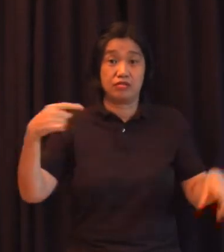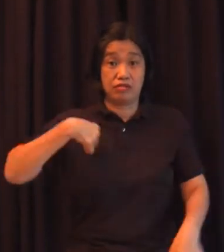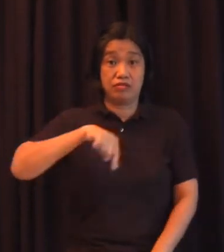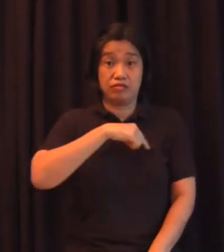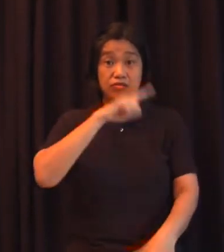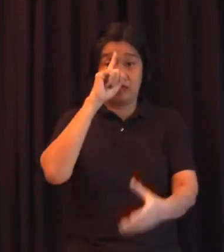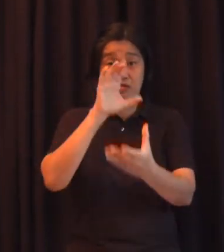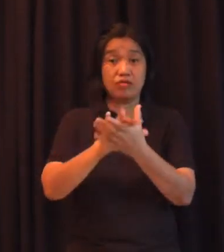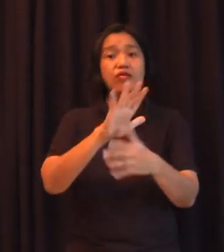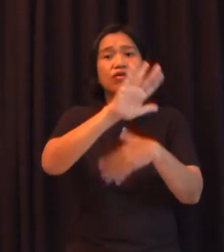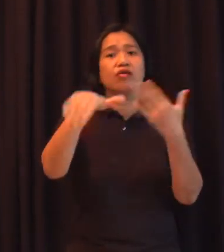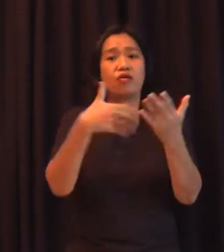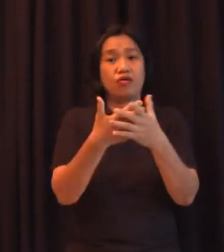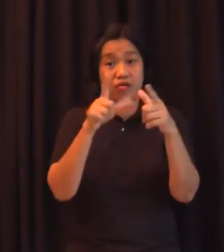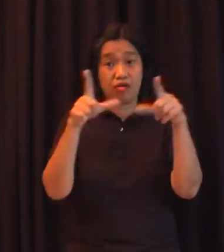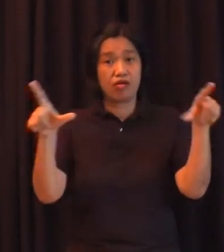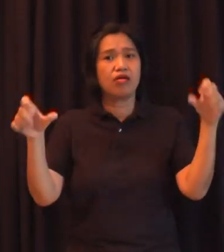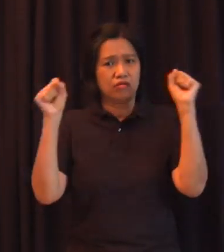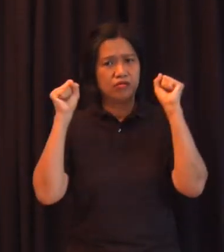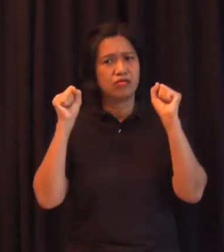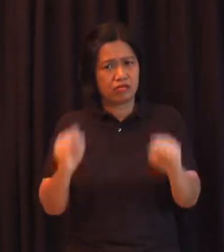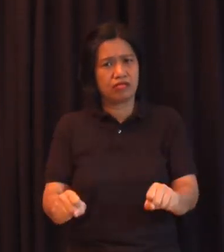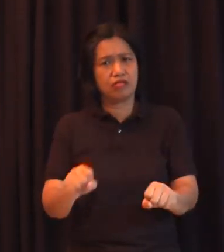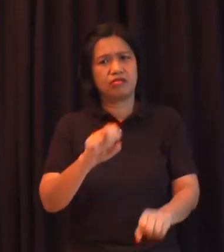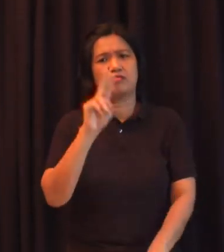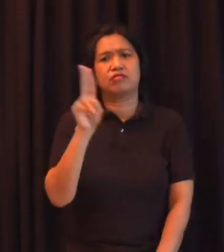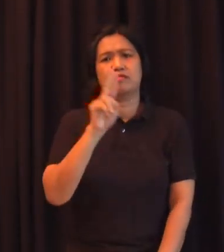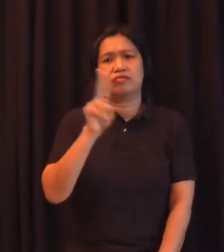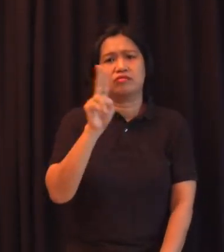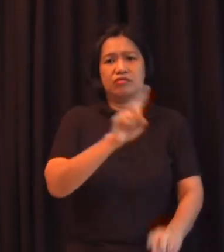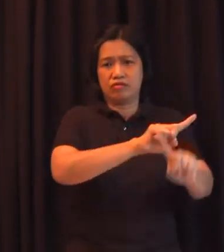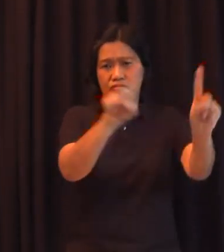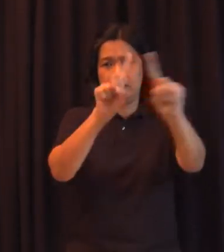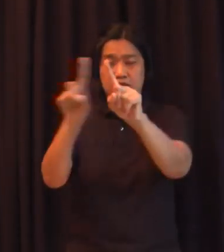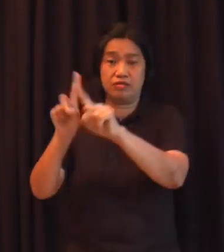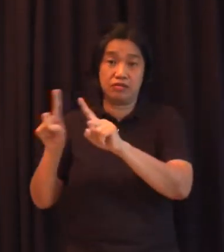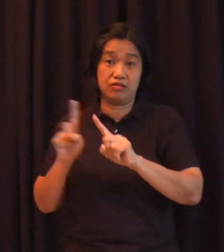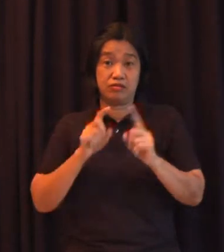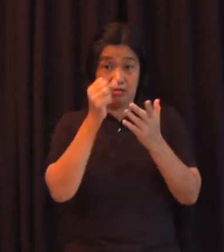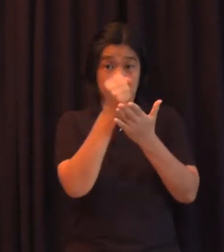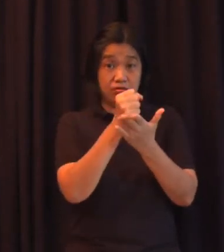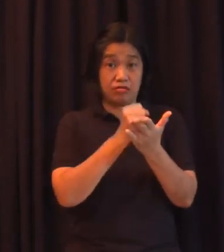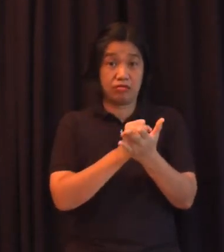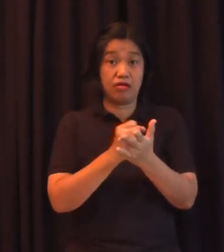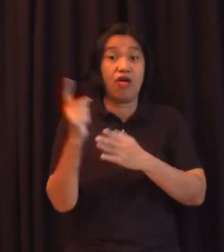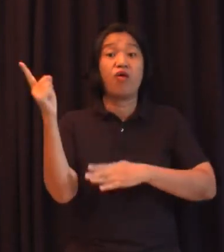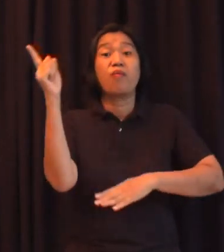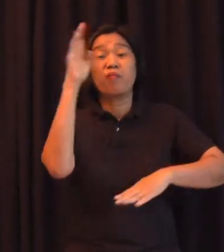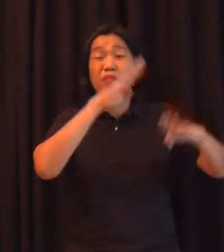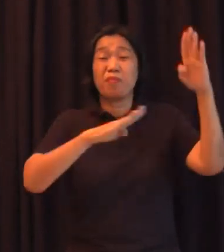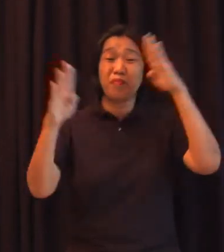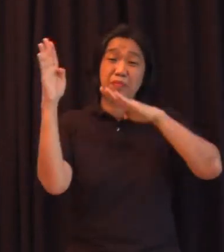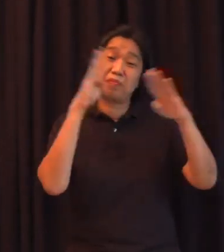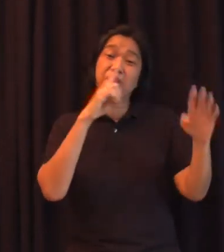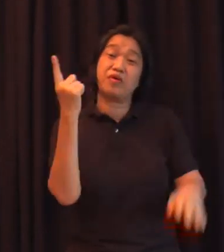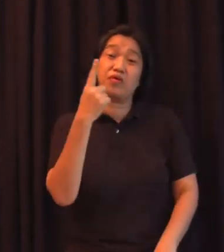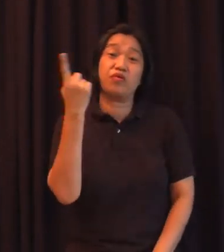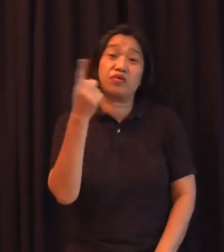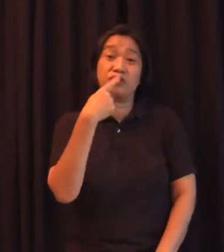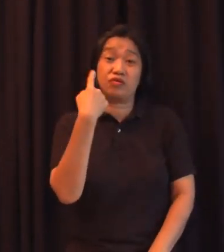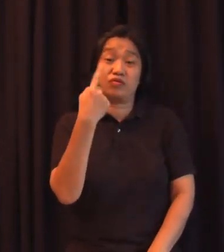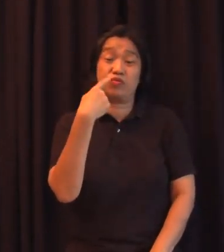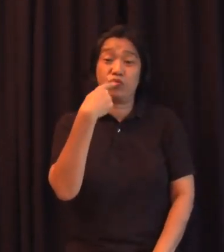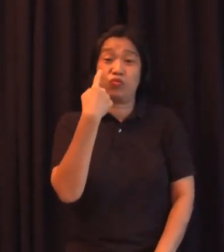kakayahan na magamit sa iba't ibang larangan. Ang problema na lang dun sa gumagamit. So, kung bukas